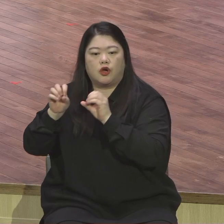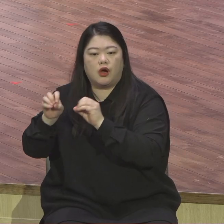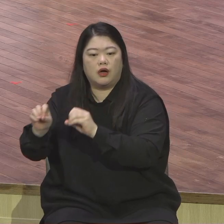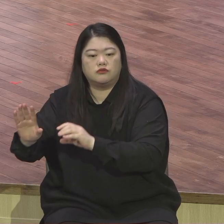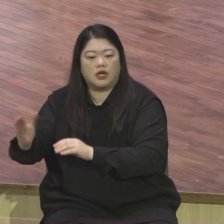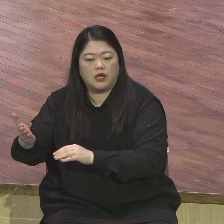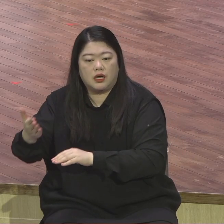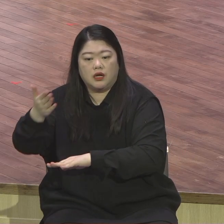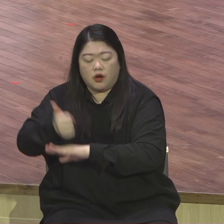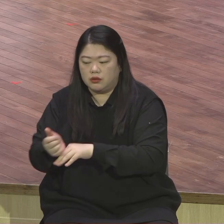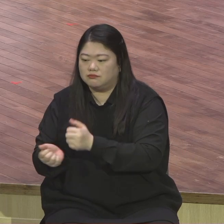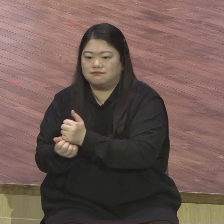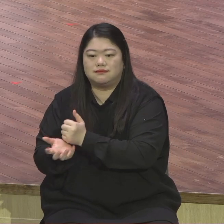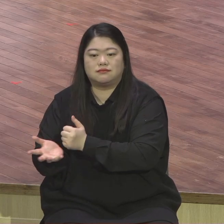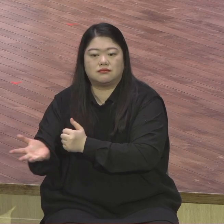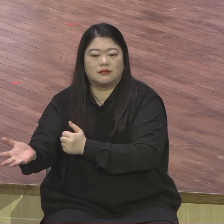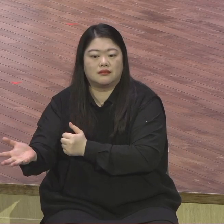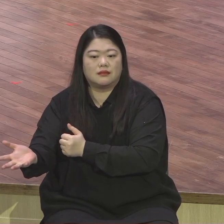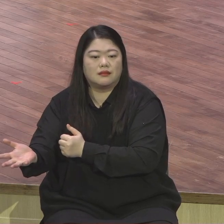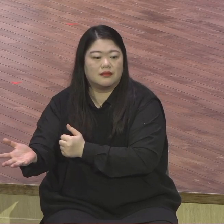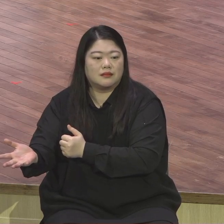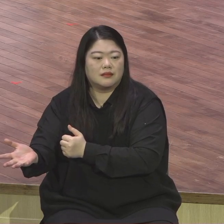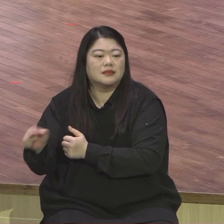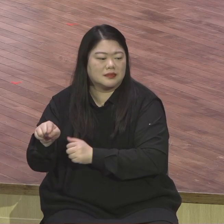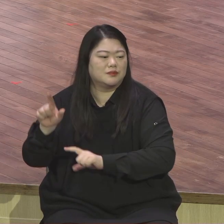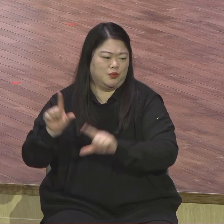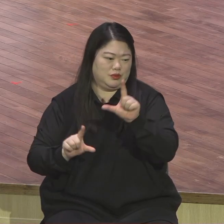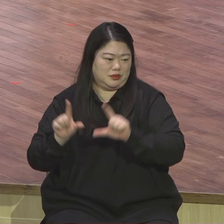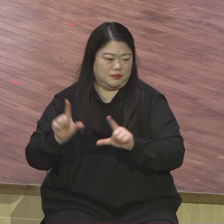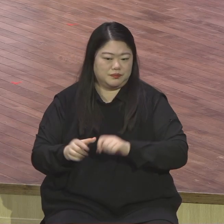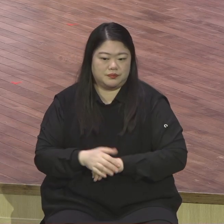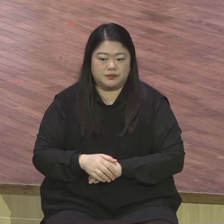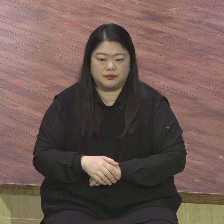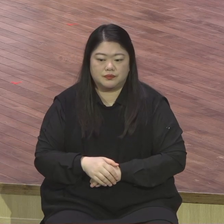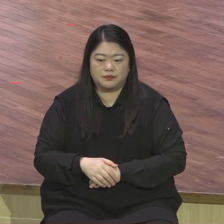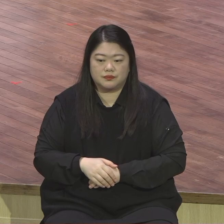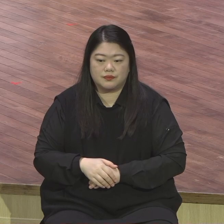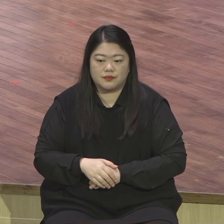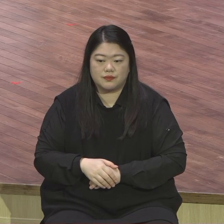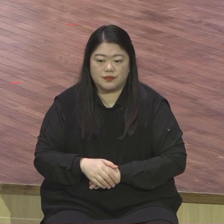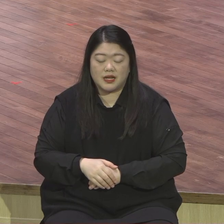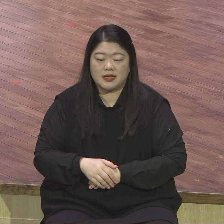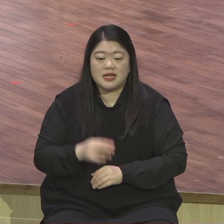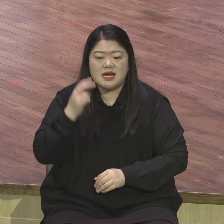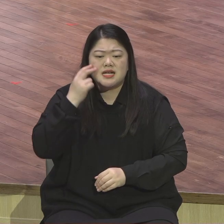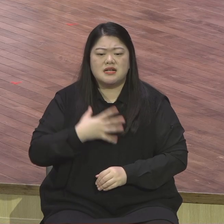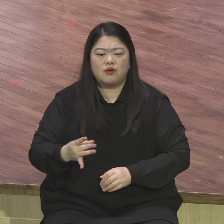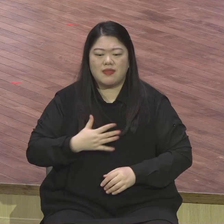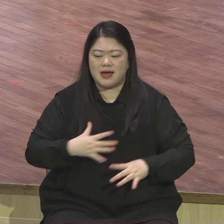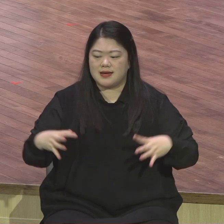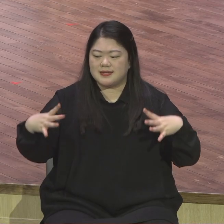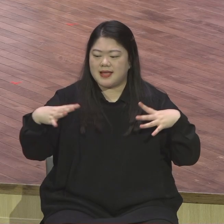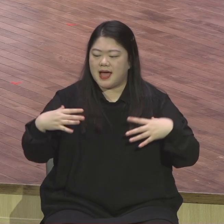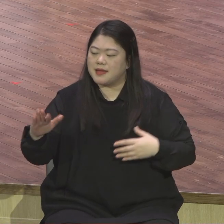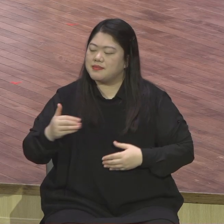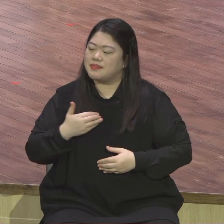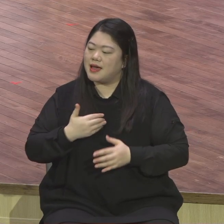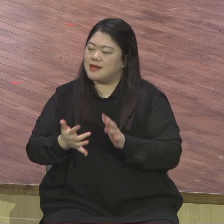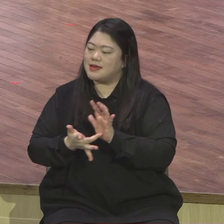동기부유를 주는 말씀이 뭔가 보이려고 하는 것이 아니라 동기부유를 확 준 거예요 내가 누군지 싹 보여줬습니다